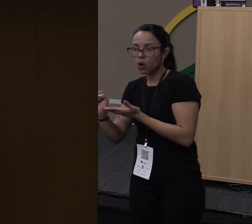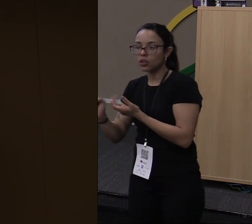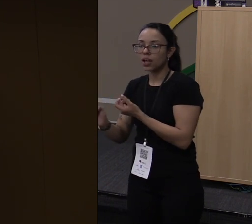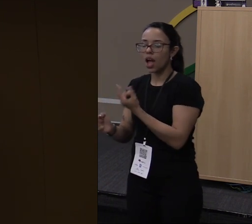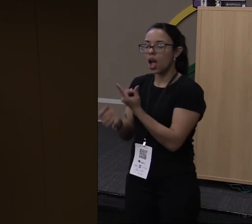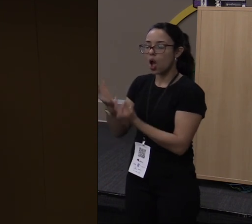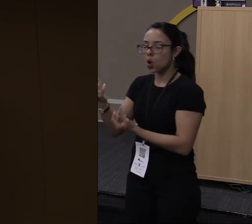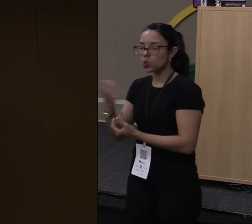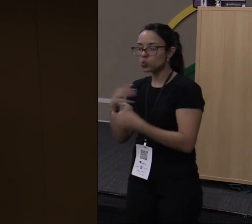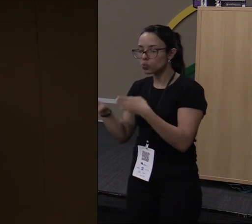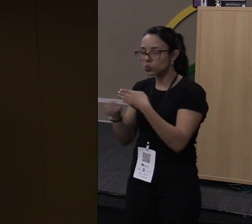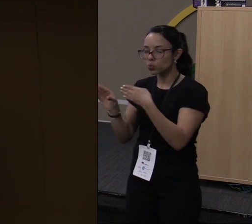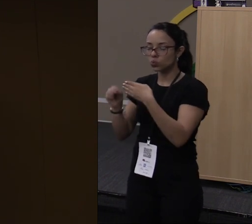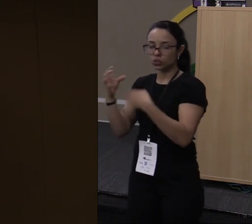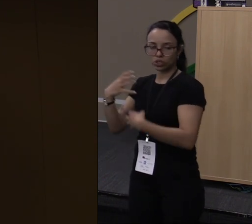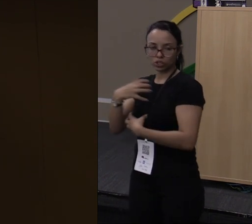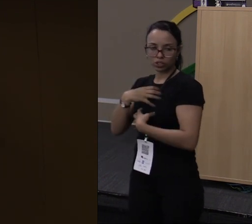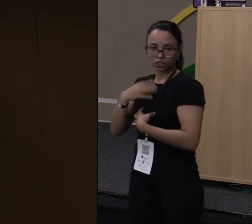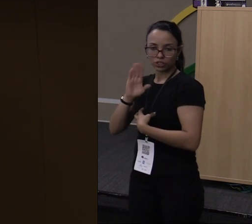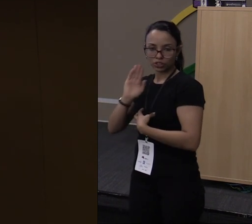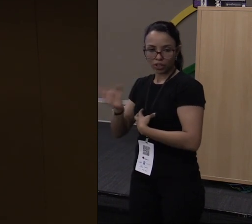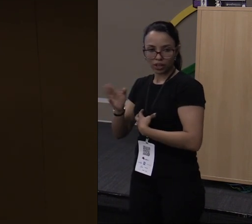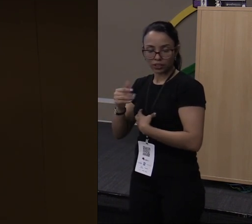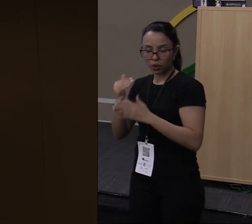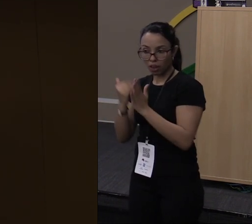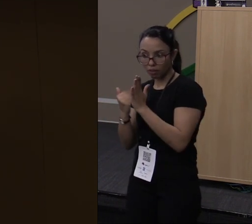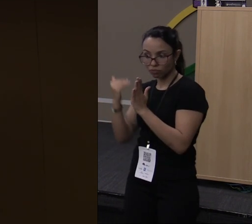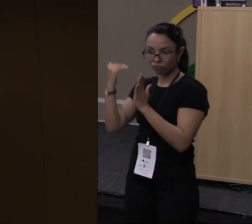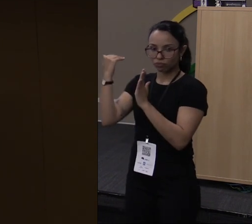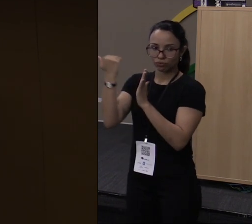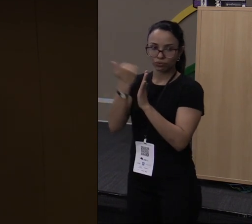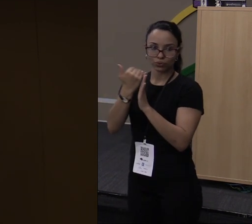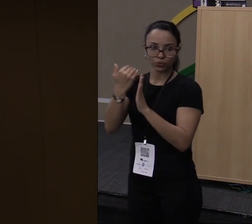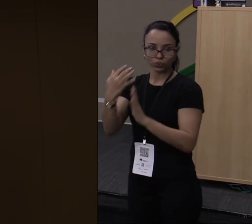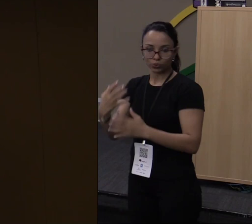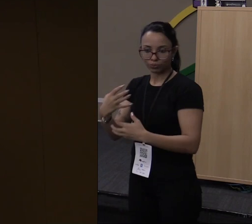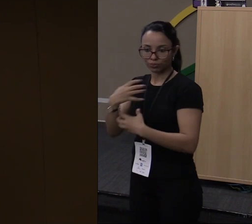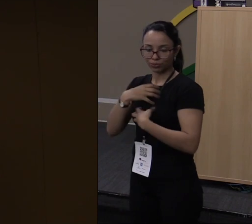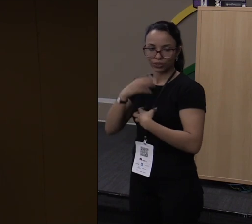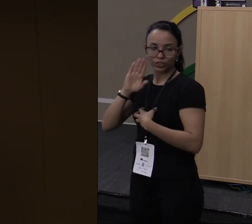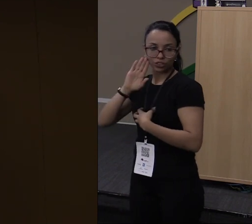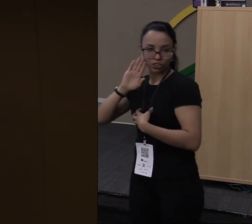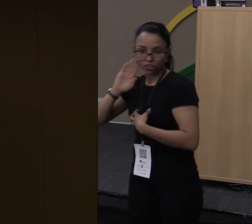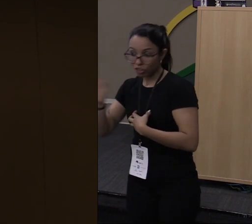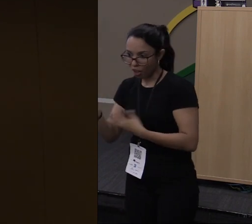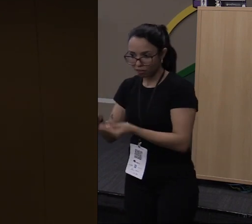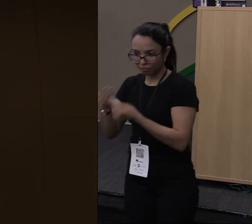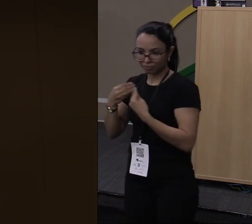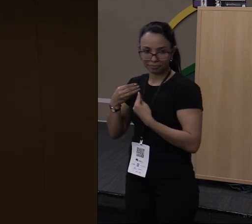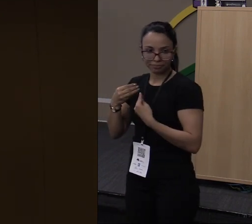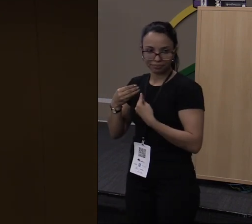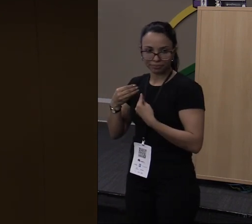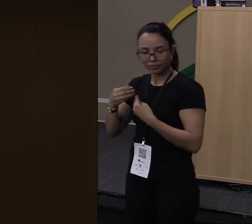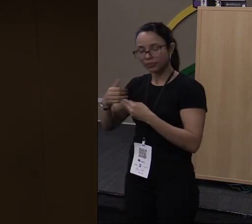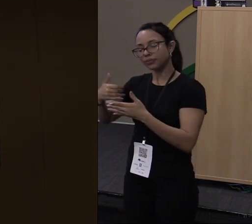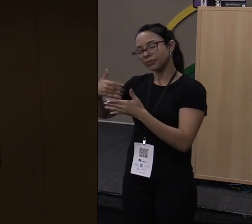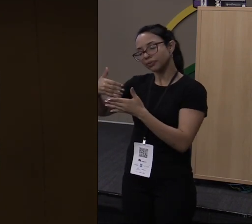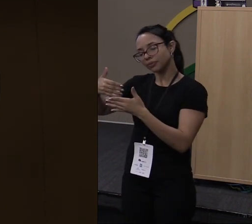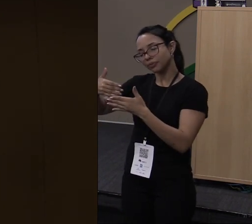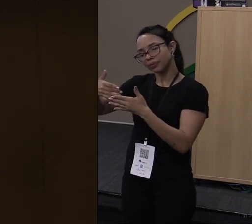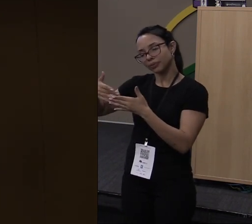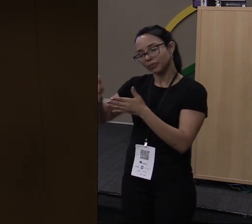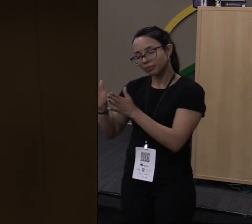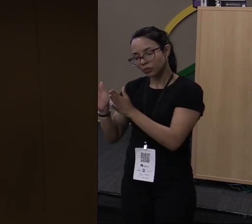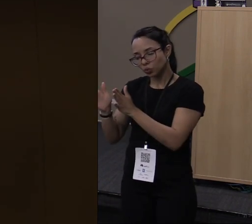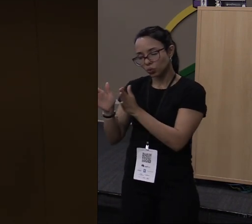características. Nesse caso aqui, ele é um super Munchkin. Então ele já veio logo de cara no jogo com isso daí. E durante o jogo, você